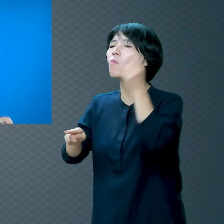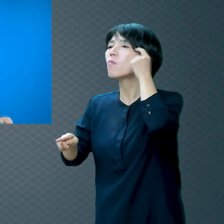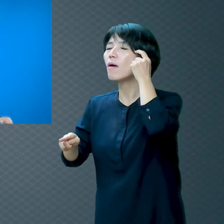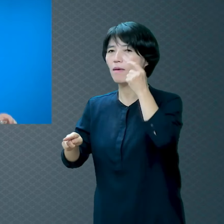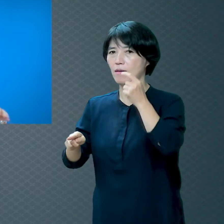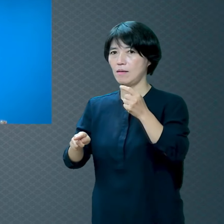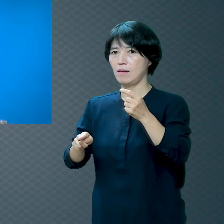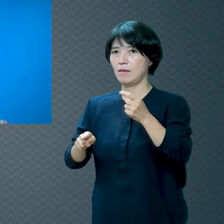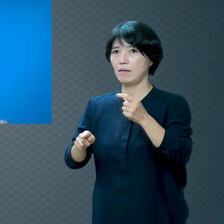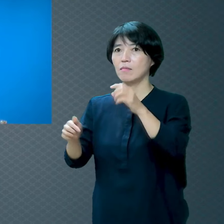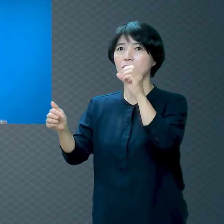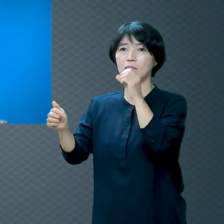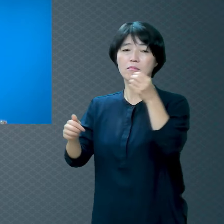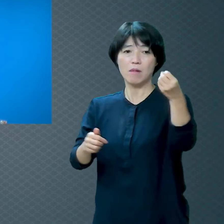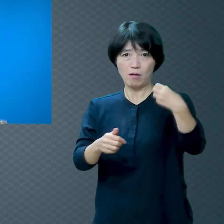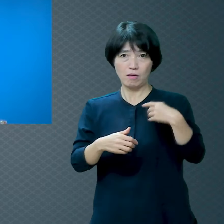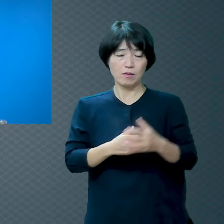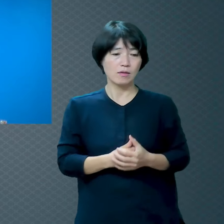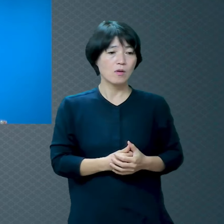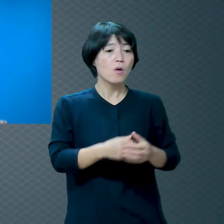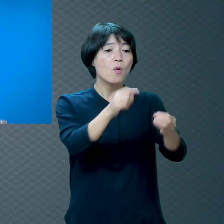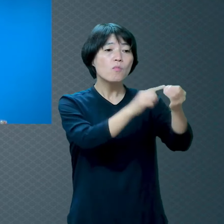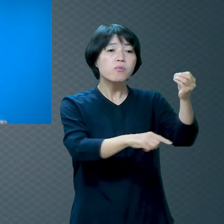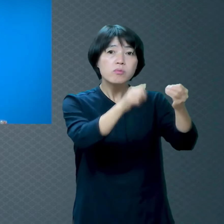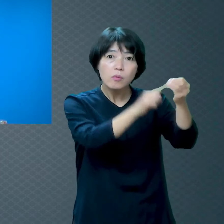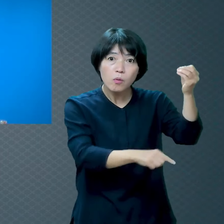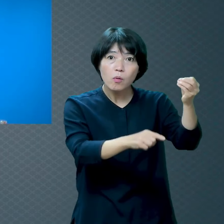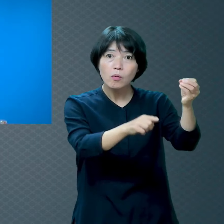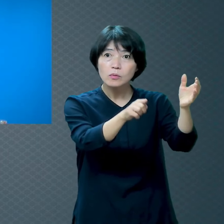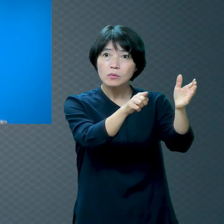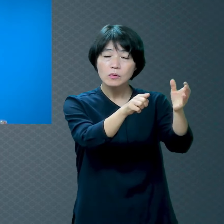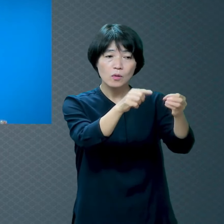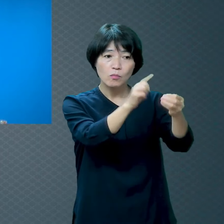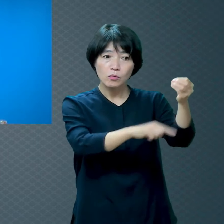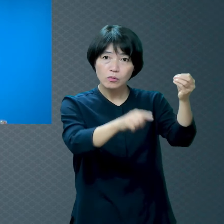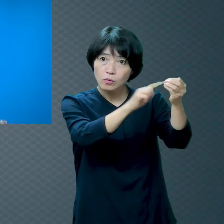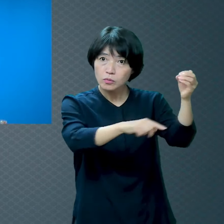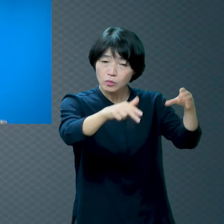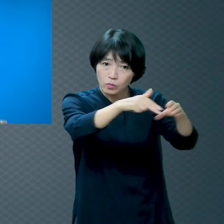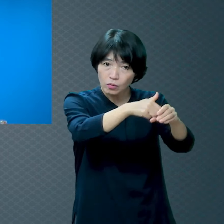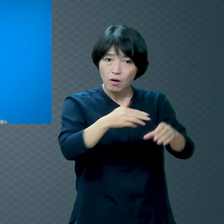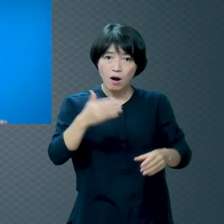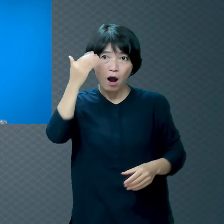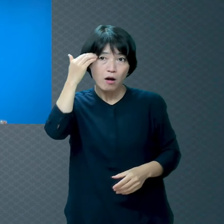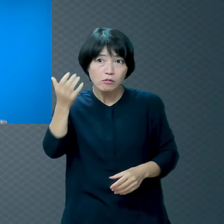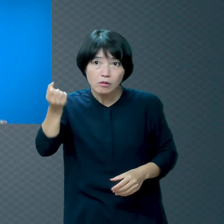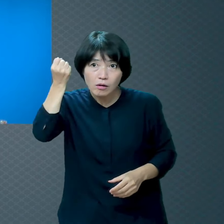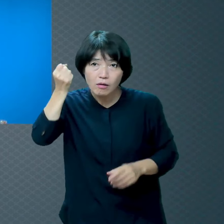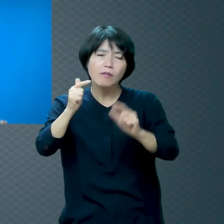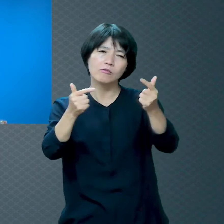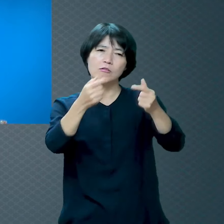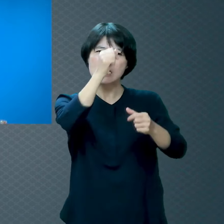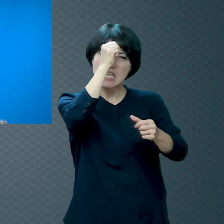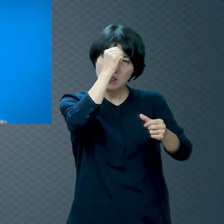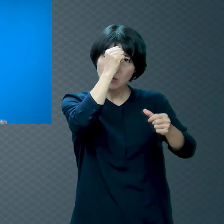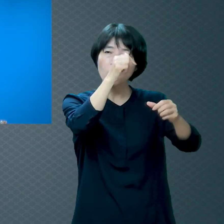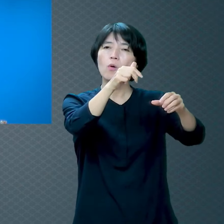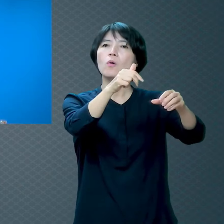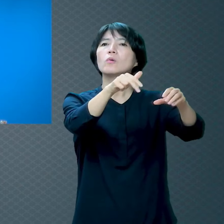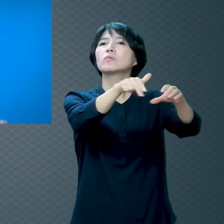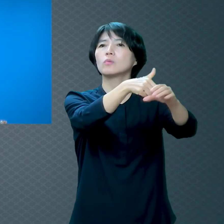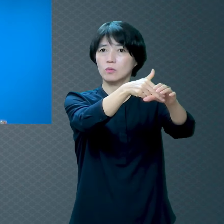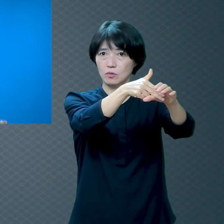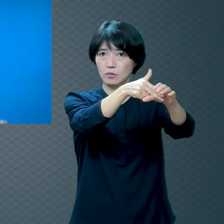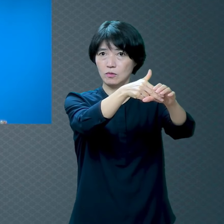불교는 몇백 년 되니까 우리나라 거라고 생각을 하신 모양이에요 그것도 인도라고 하는 저 외국에서 온 건데